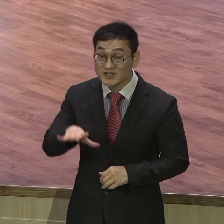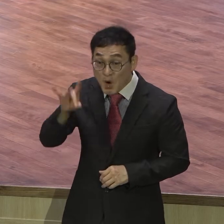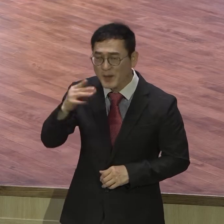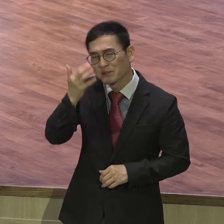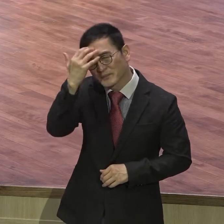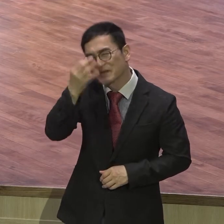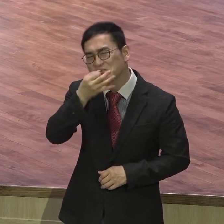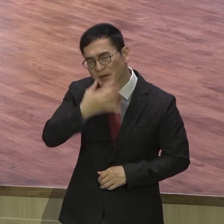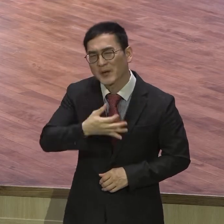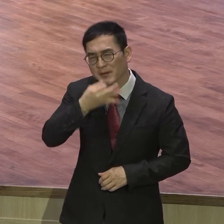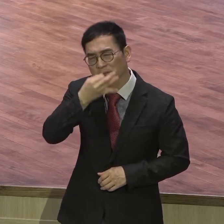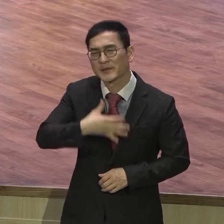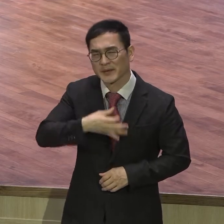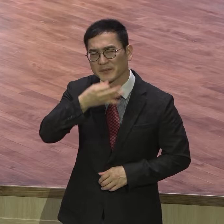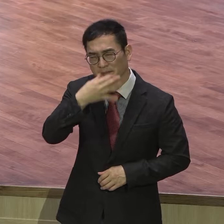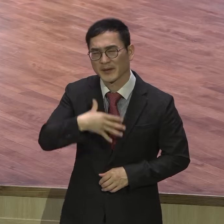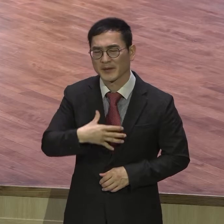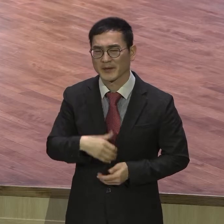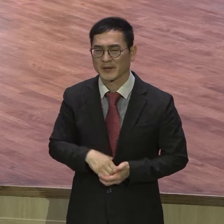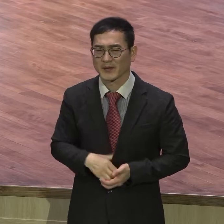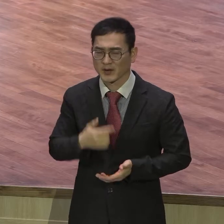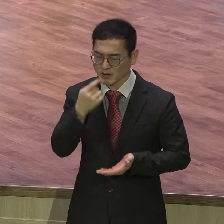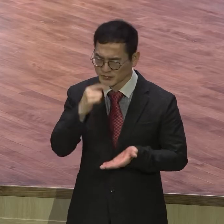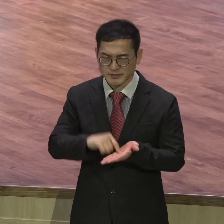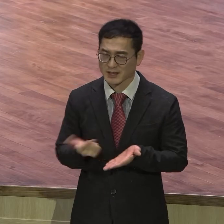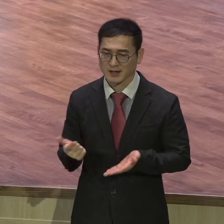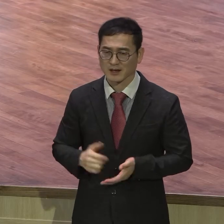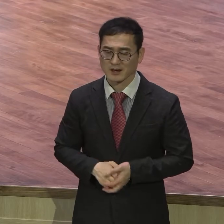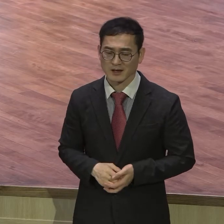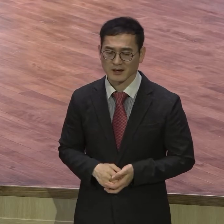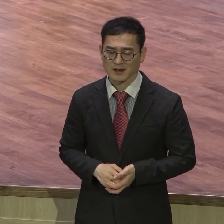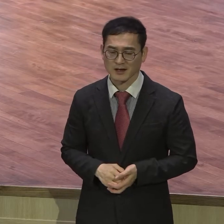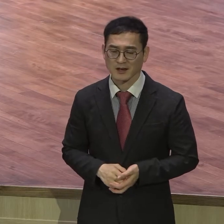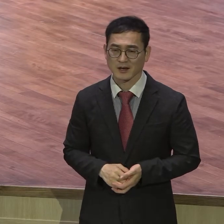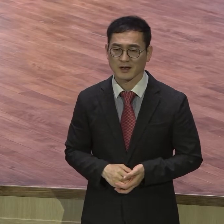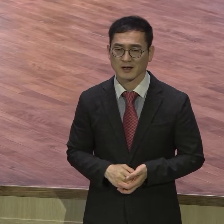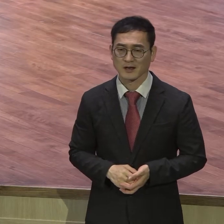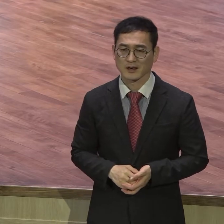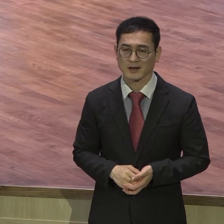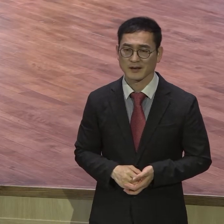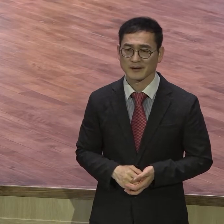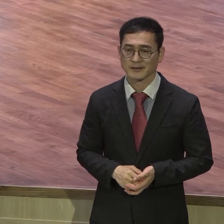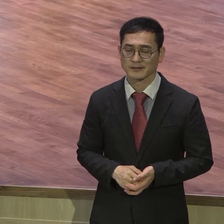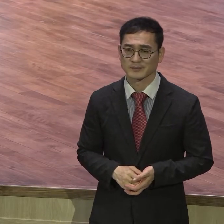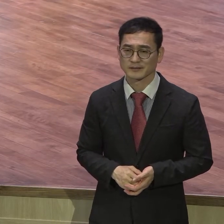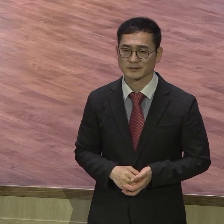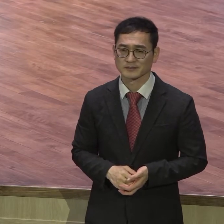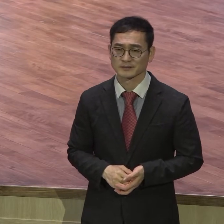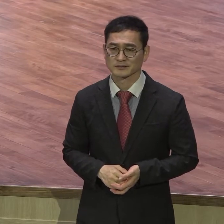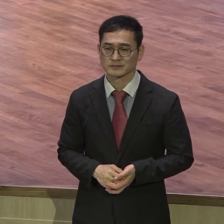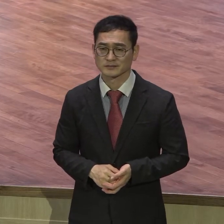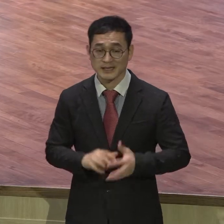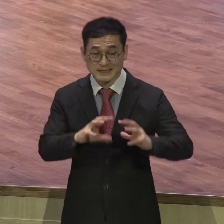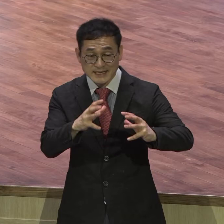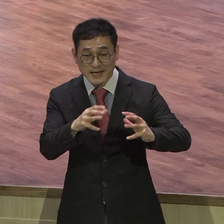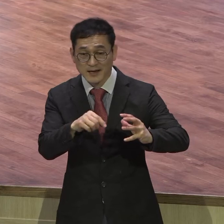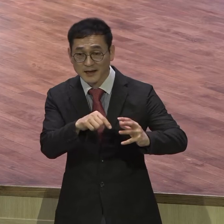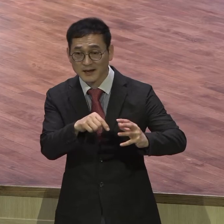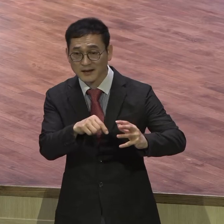내부터 헌신입니다. 내부터 아픕니다. 그렇게 시작합니다. 자존심도 상하고 손해도 번 것 같고 참